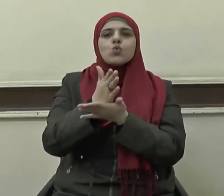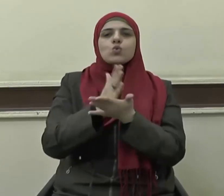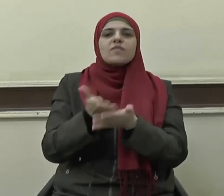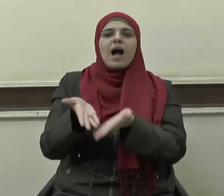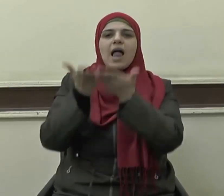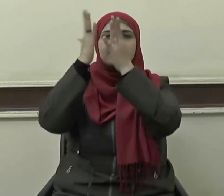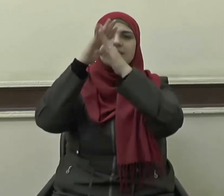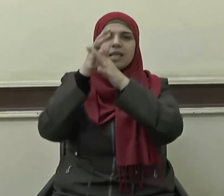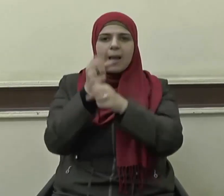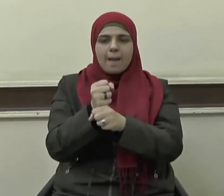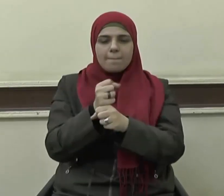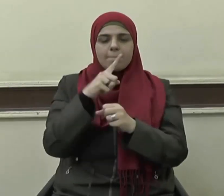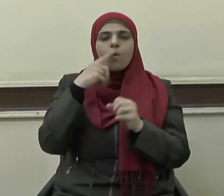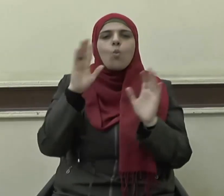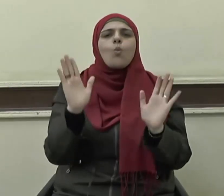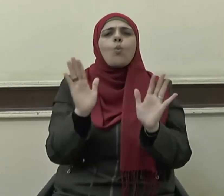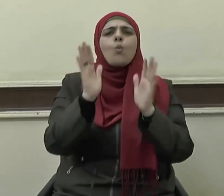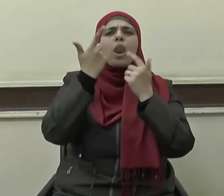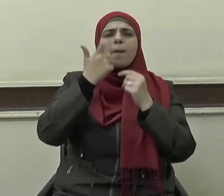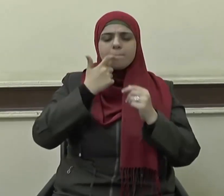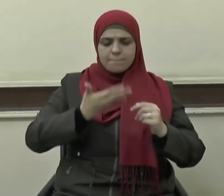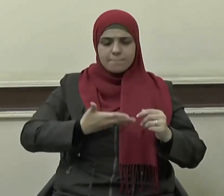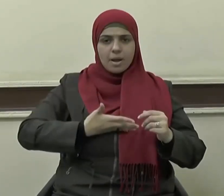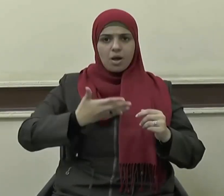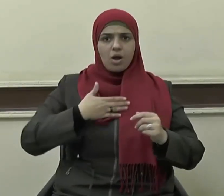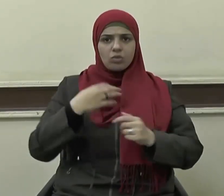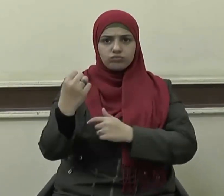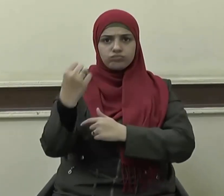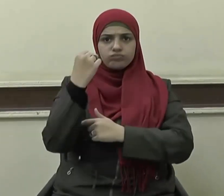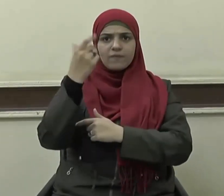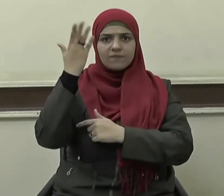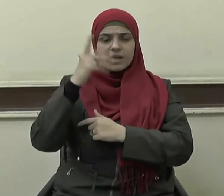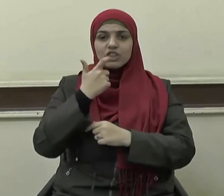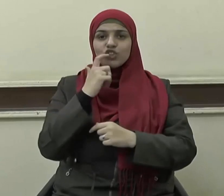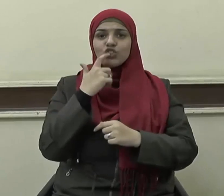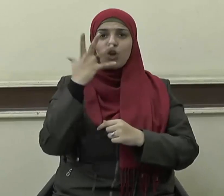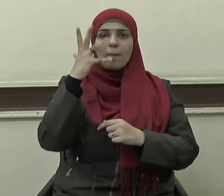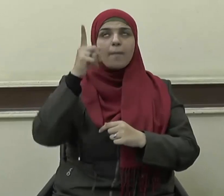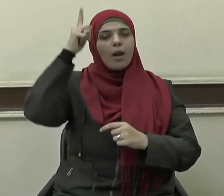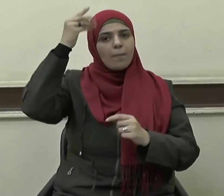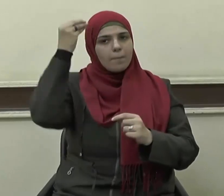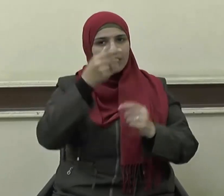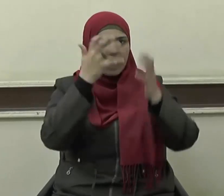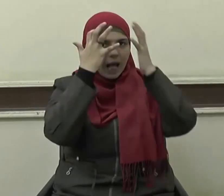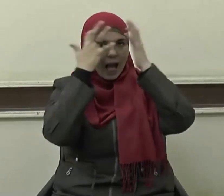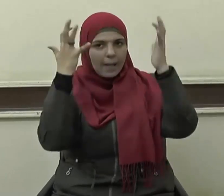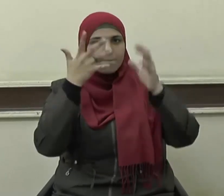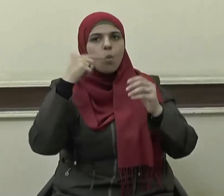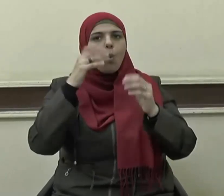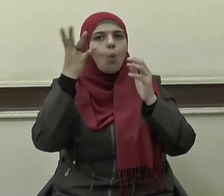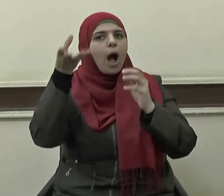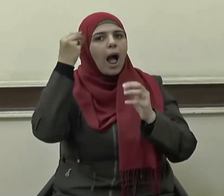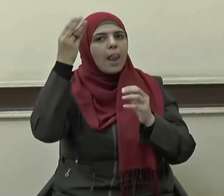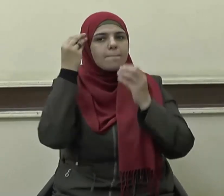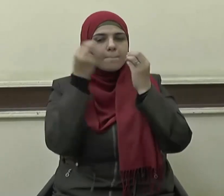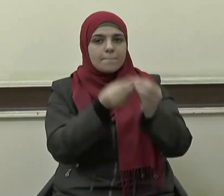ولما بلغ أشده آتيناه حكما وعلما وكذلك